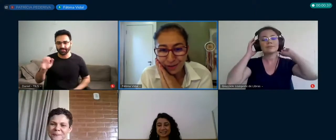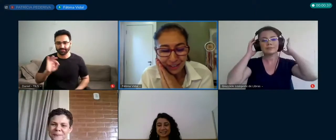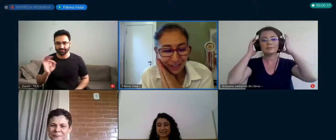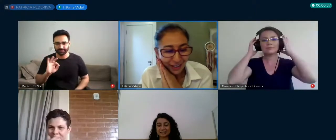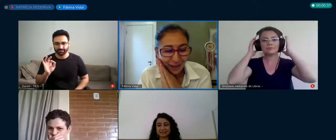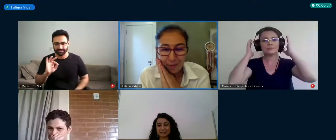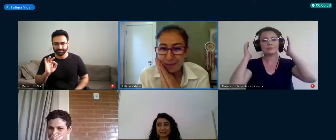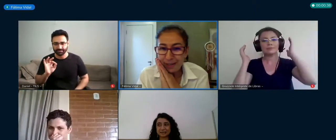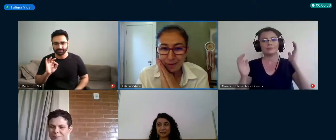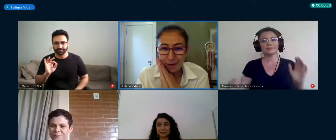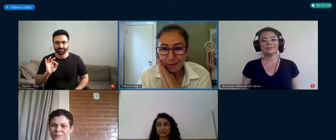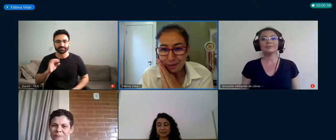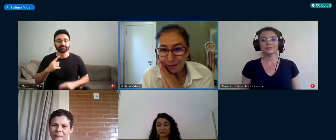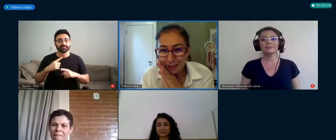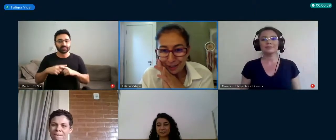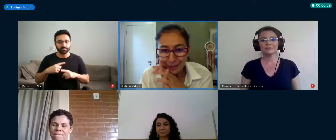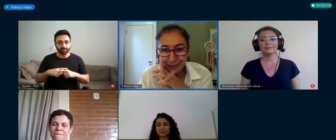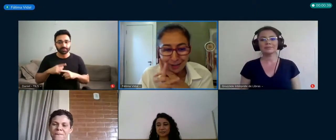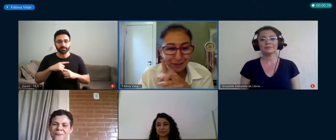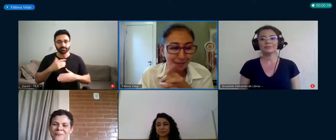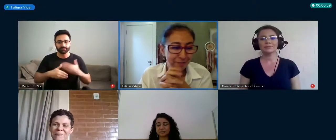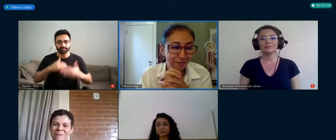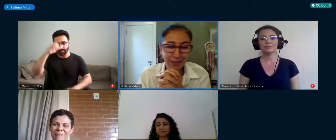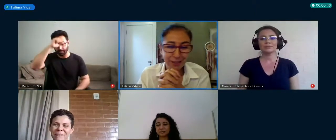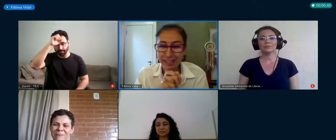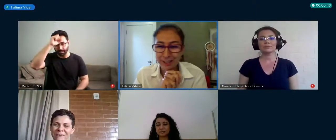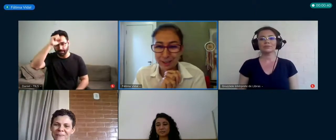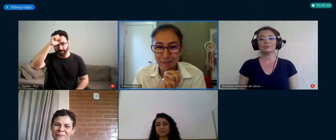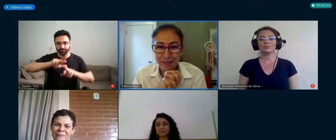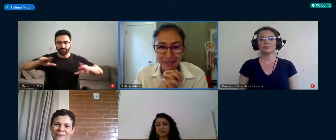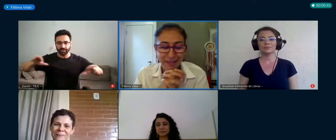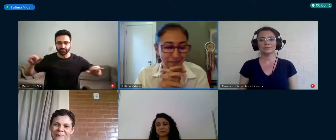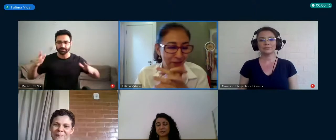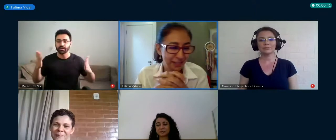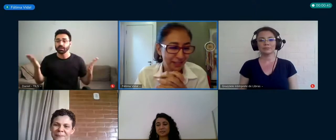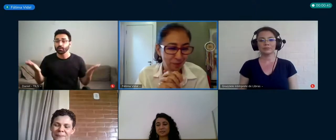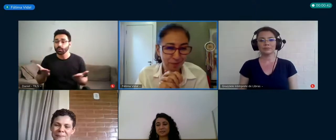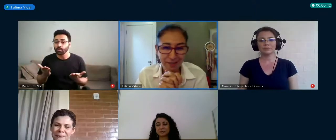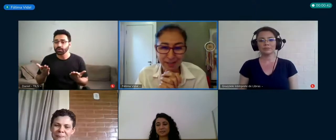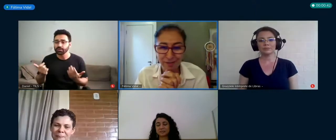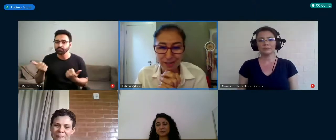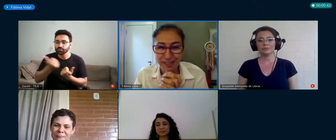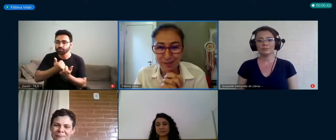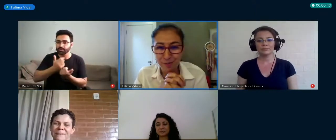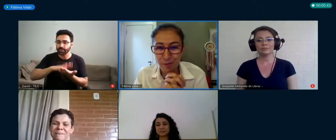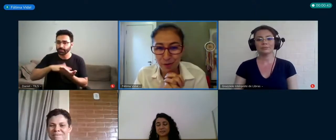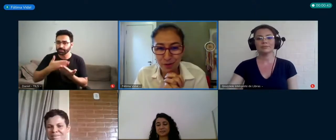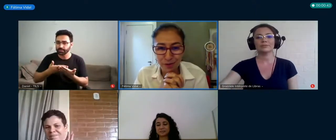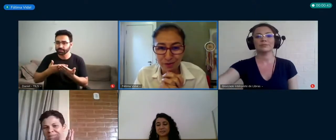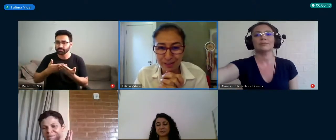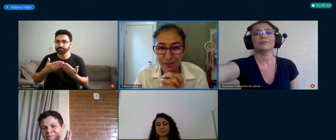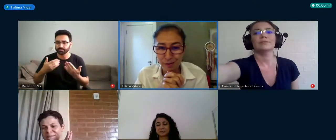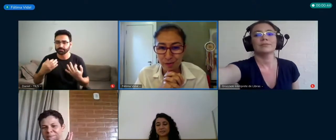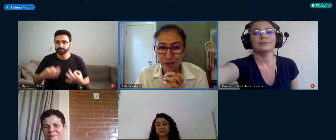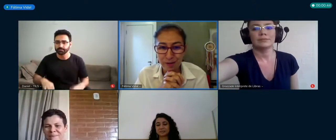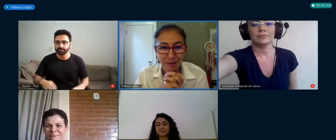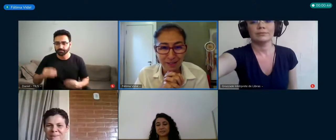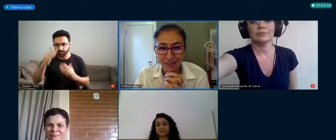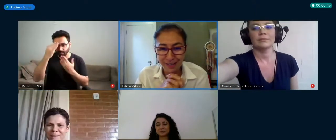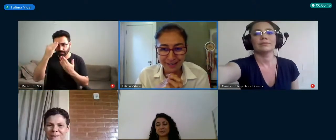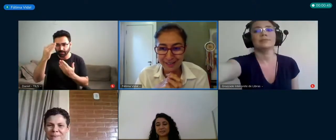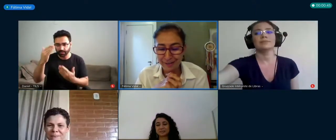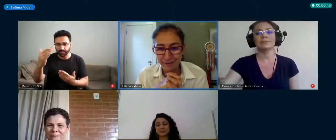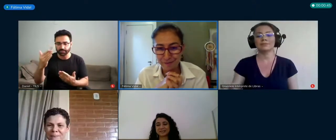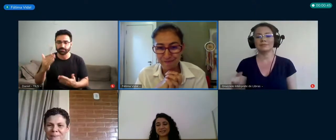encontro eu aprendo algo diferente. Então, nossa gratidão imensa por esses momentos que vocês me proporcionam. Esse grupo